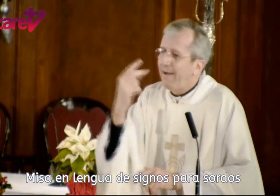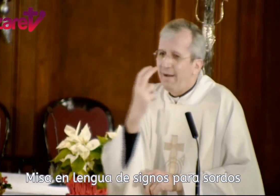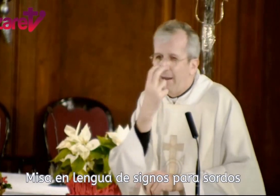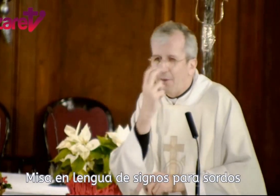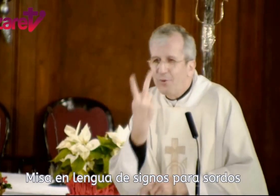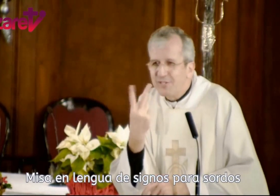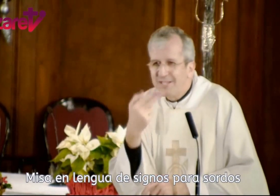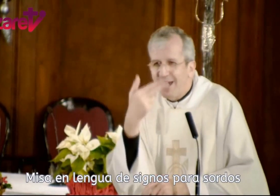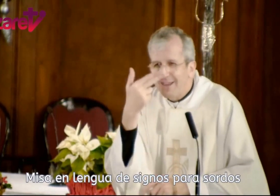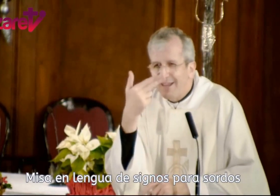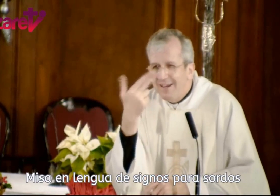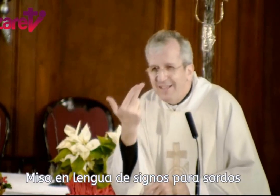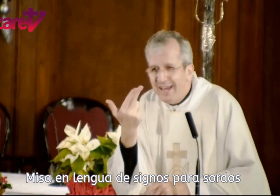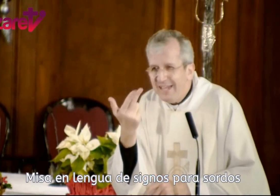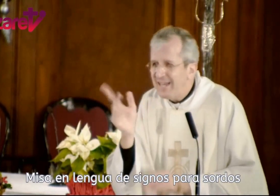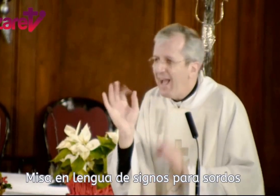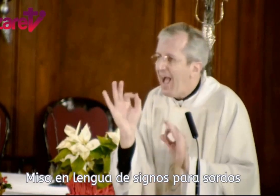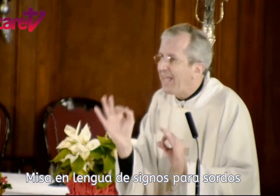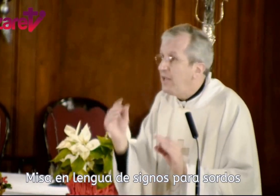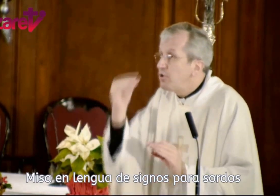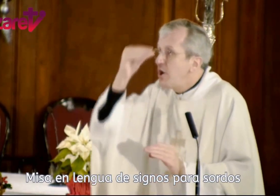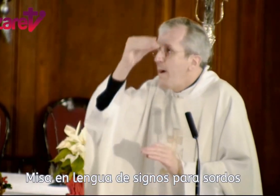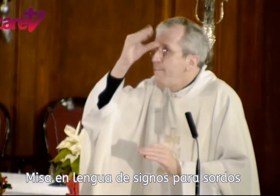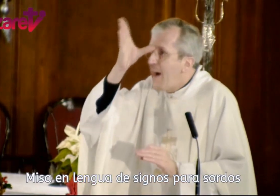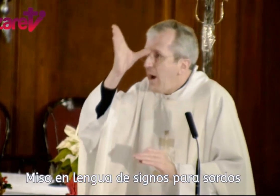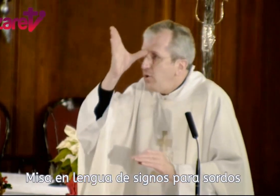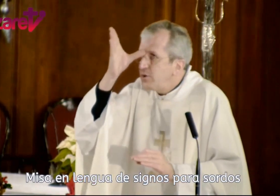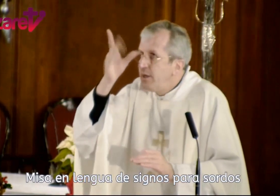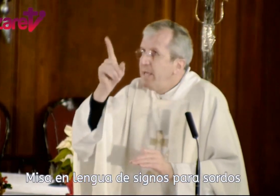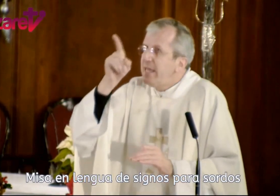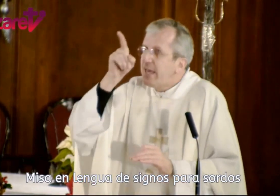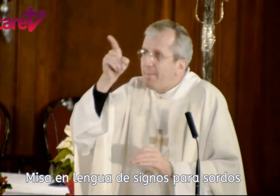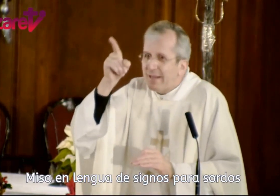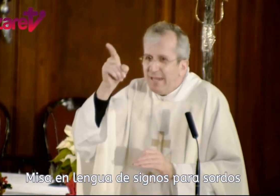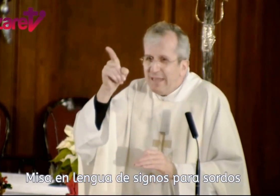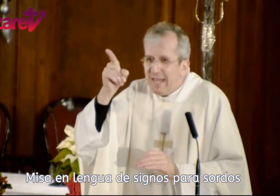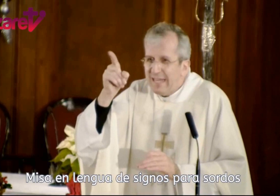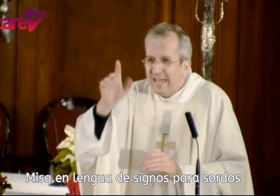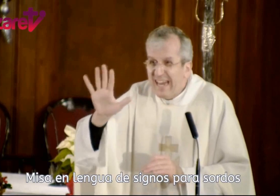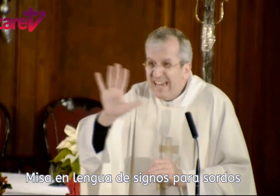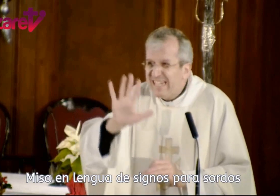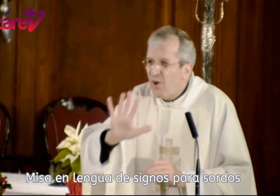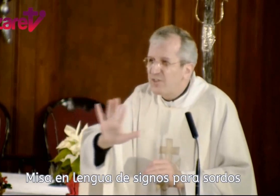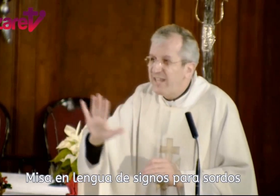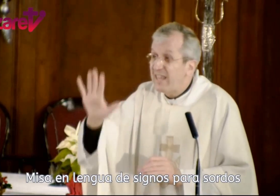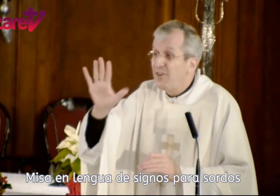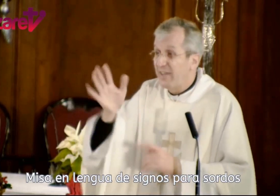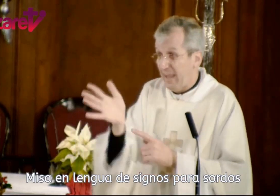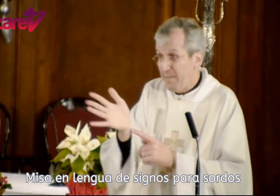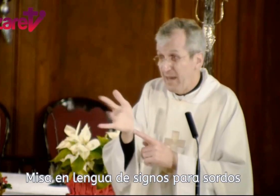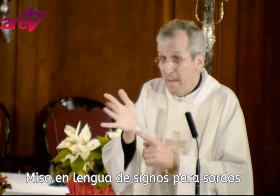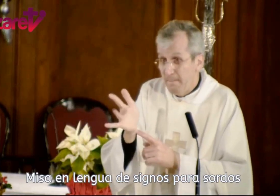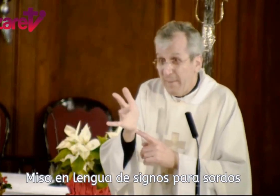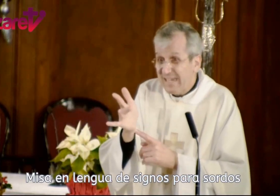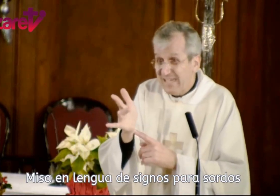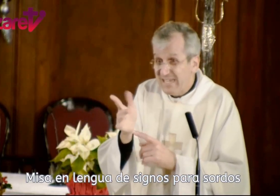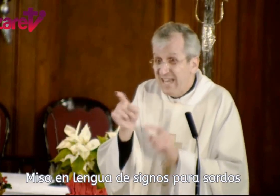la curiosidad, el interés a aquellos magos y que a partir de ahí en esa constelación que también Pixis